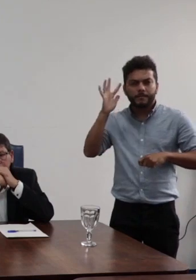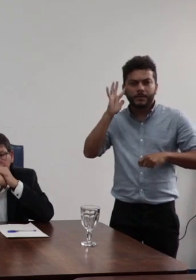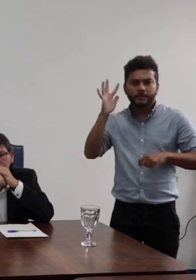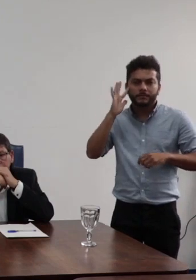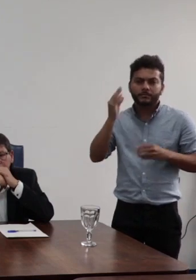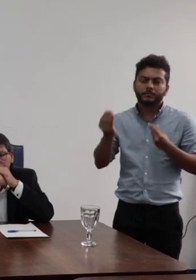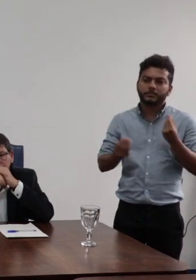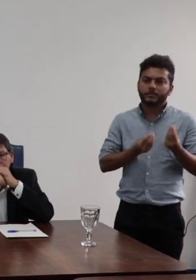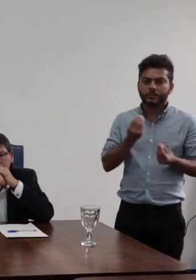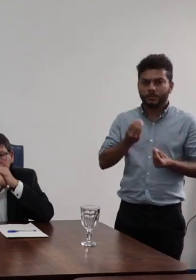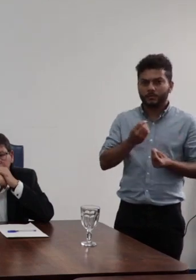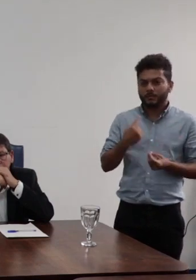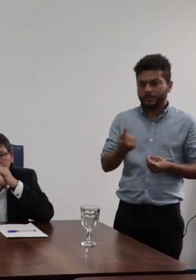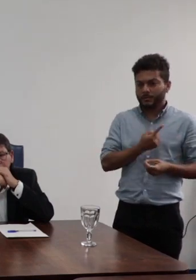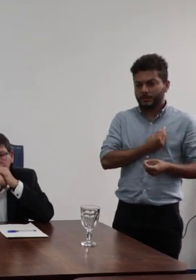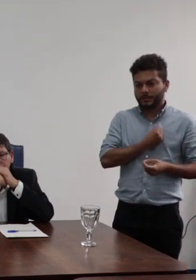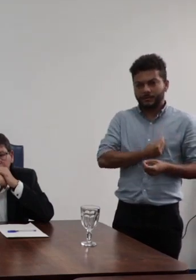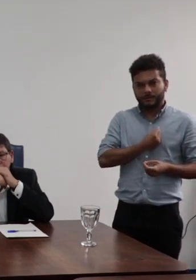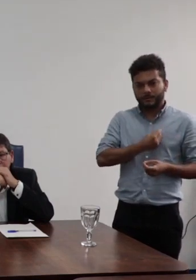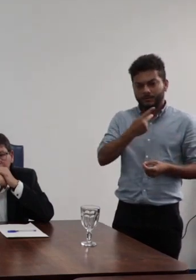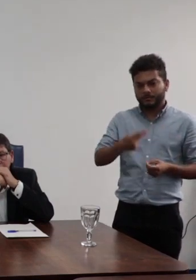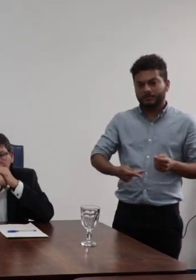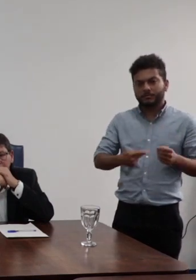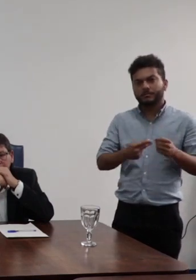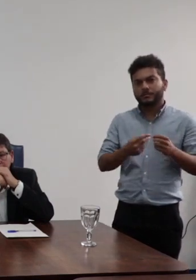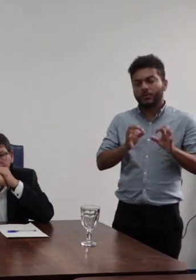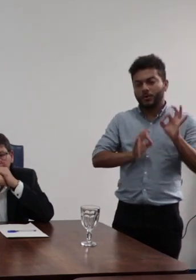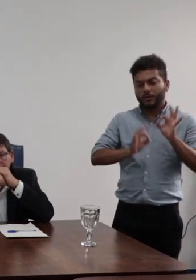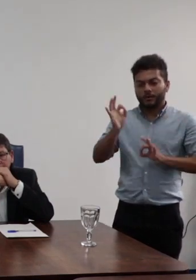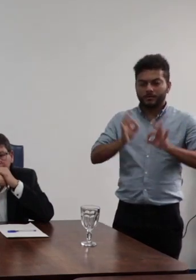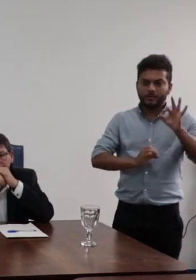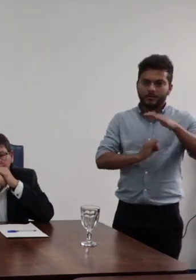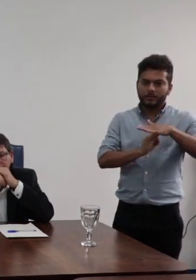da nossa dinâmica de funcionamento de planejamento.